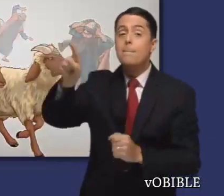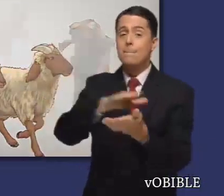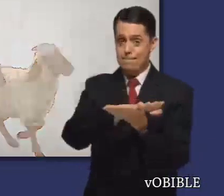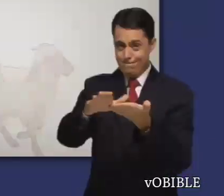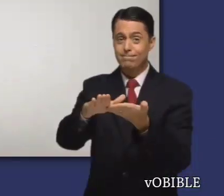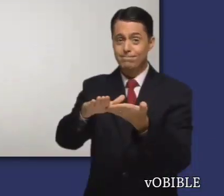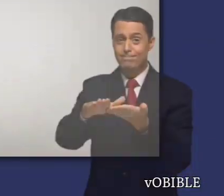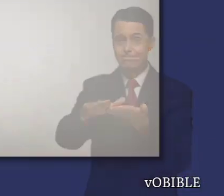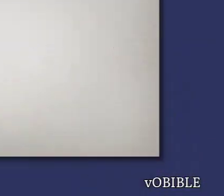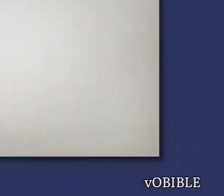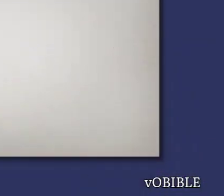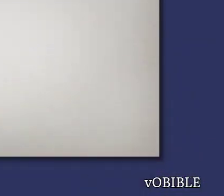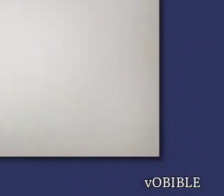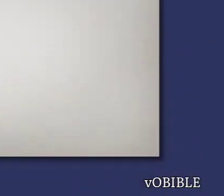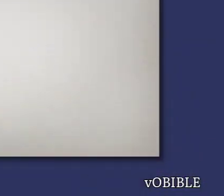comerciantes.